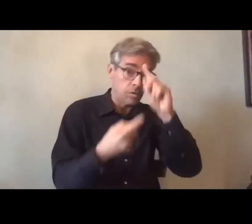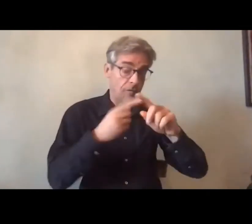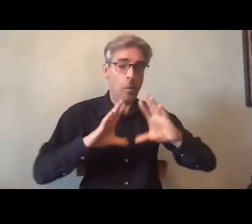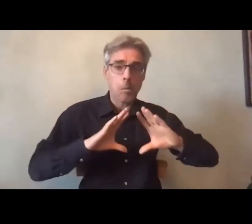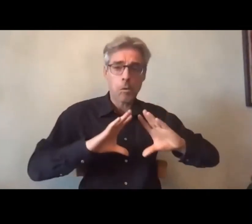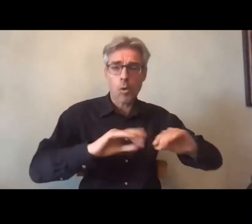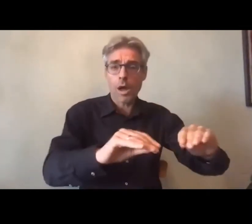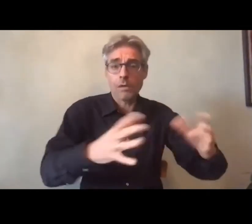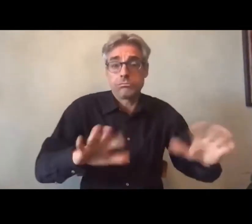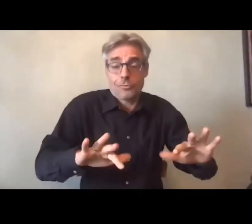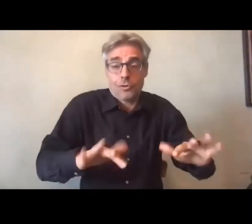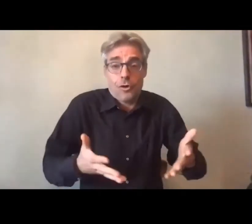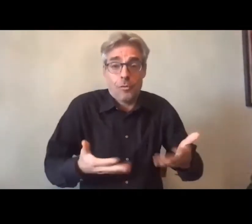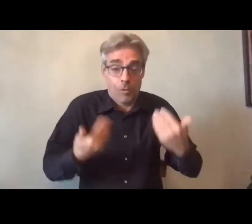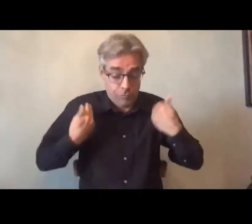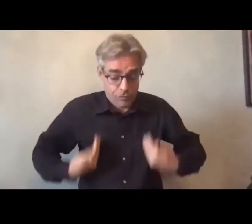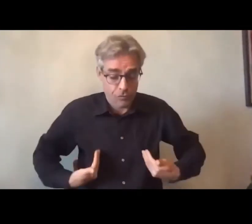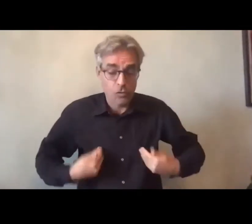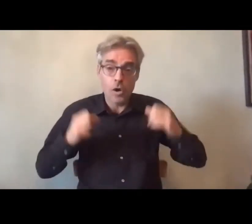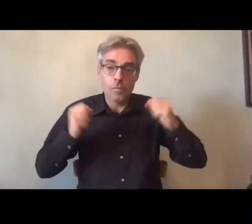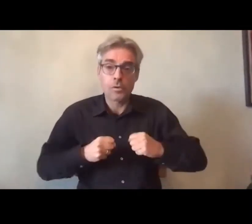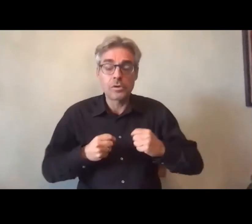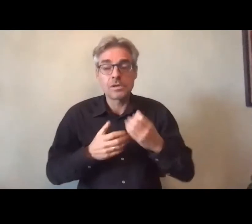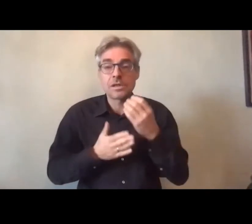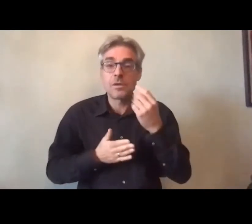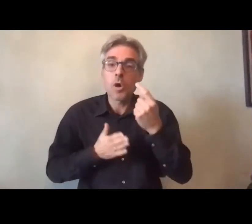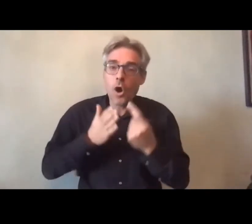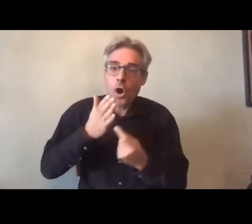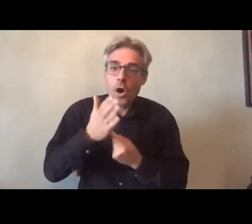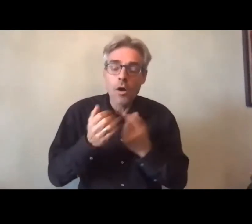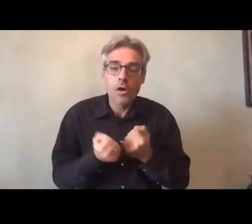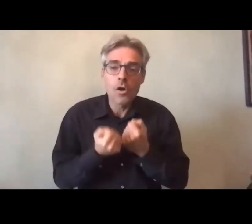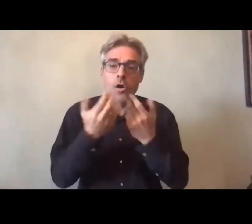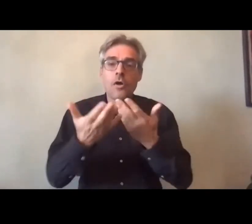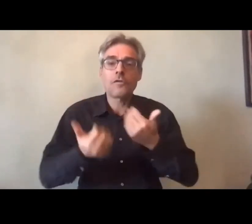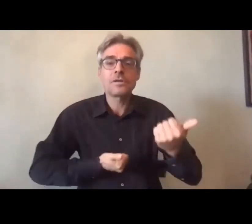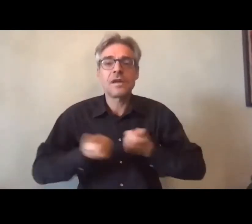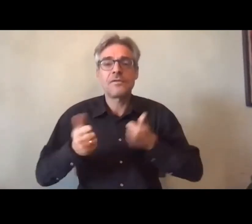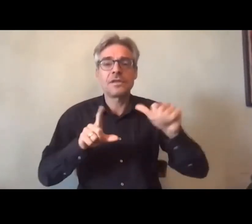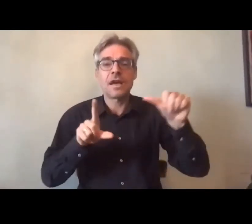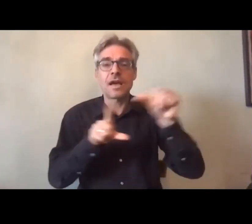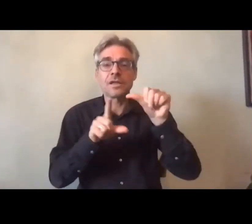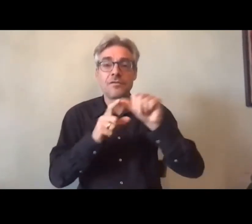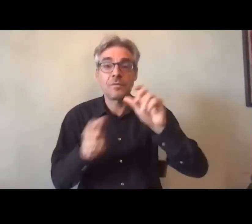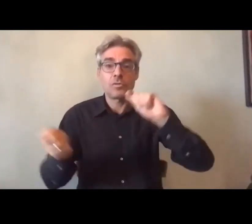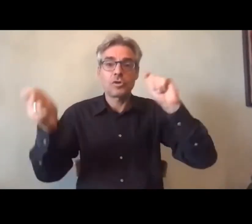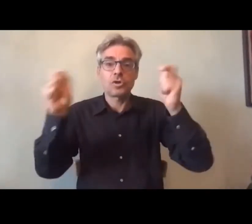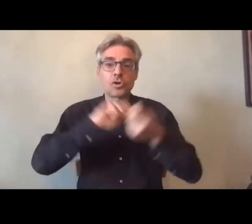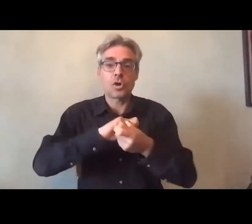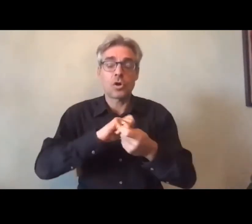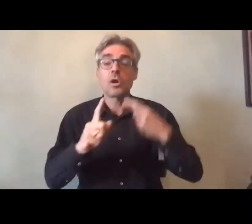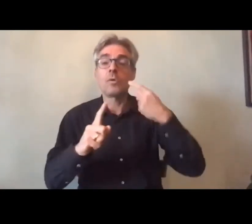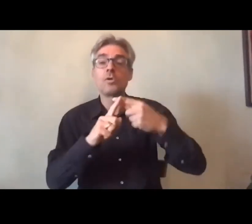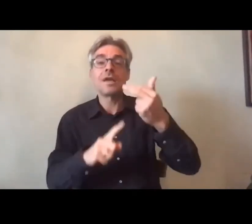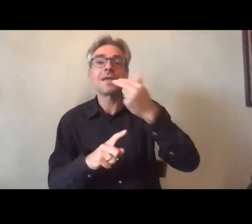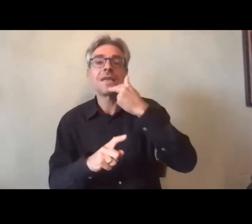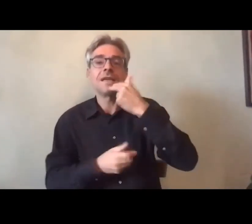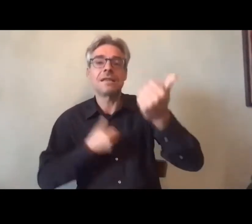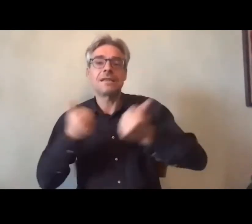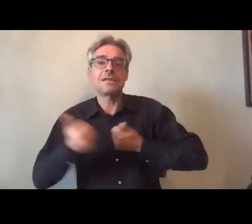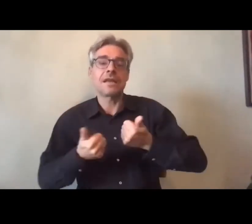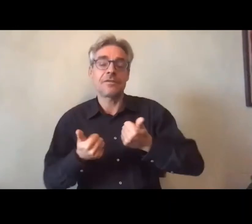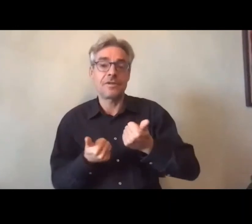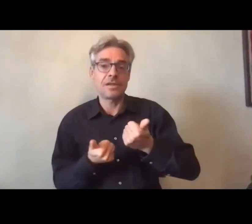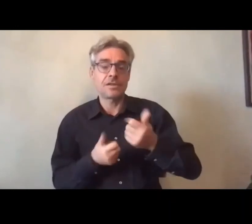cela nous permet de réinventer l'offre de services de la GFIP la qualité de service de la GFIP au